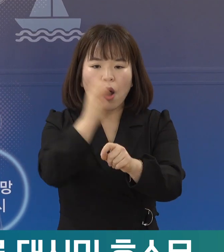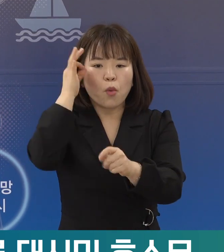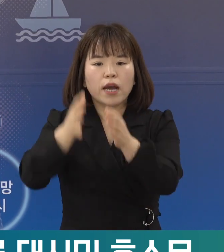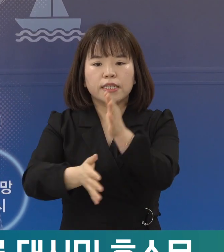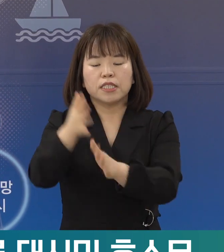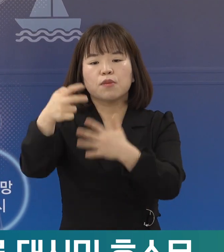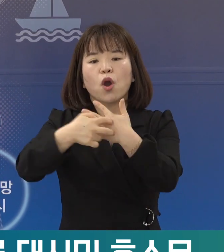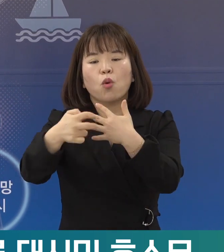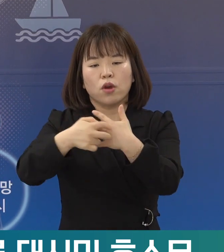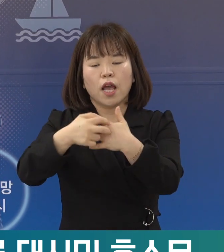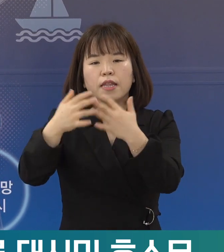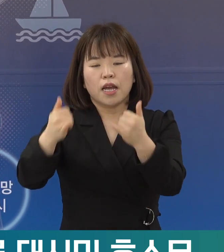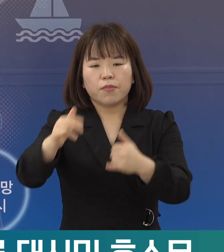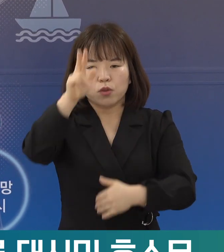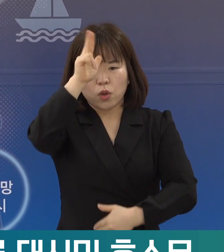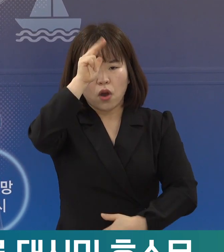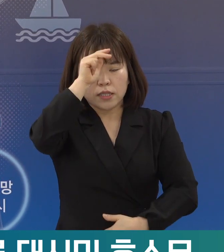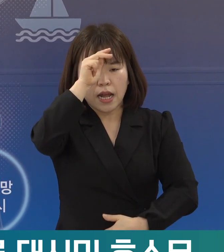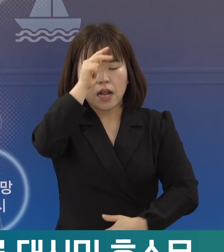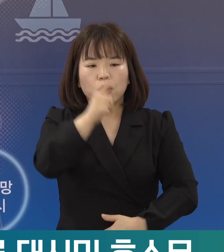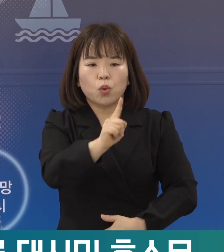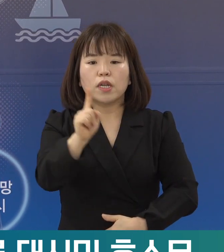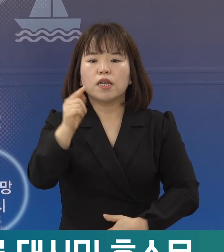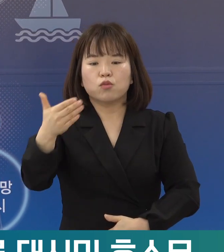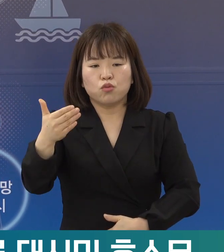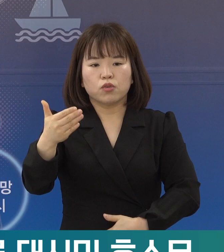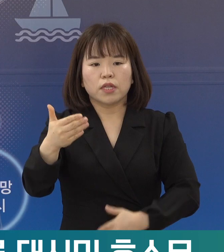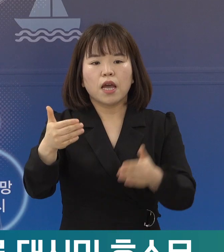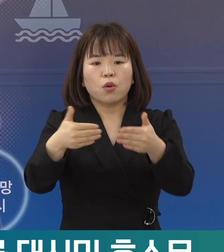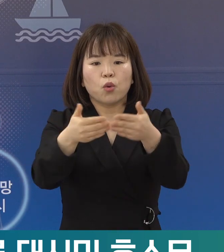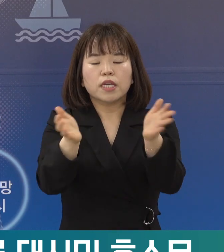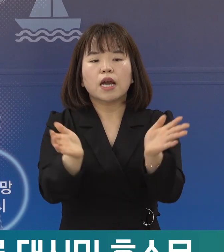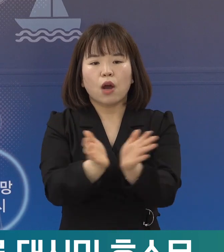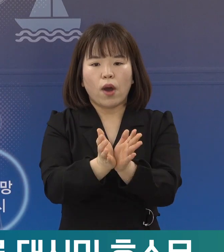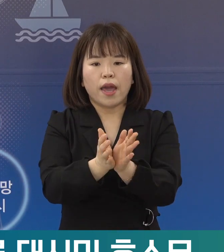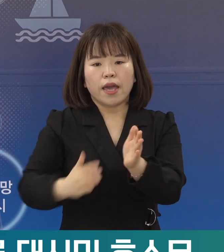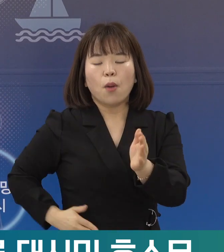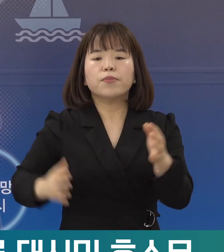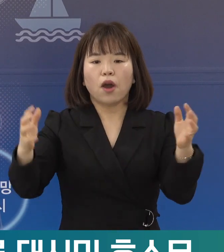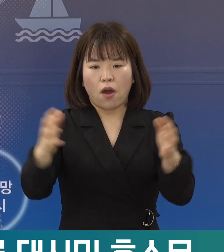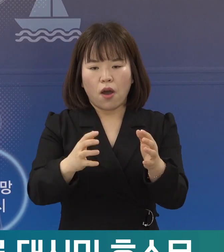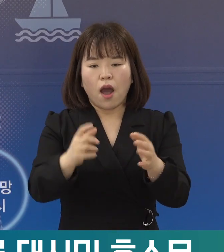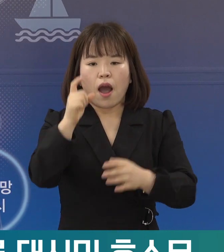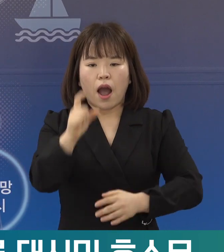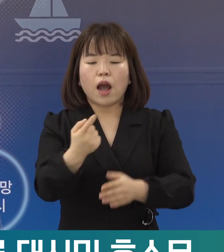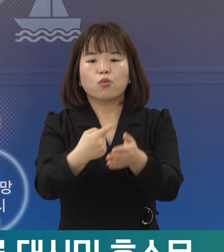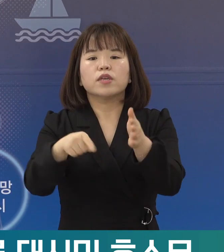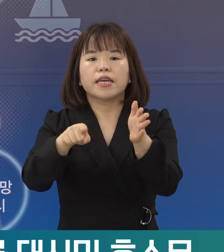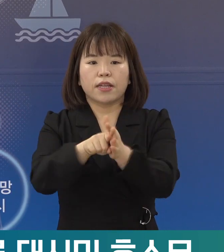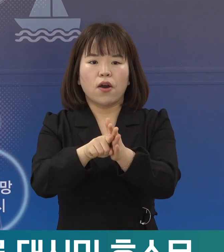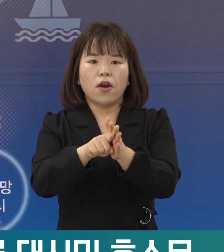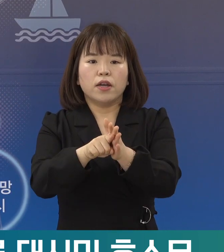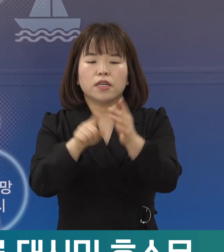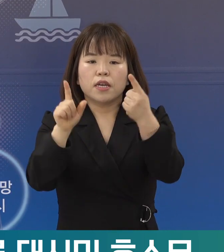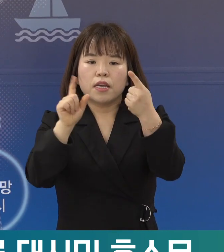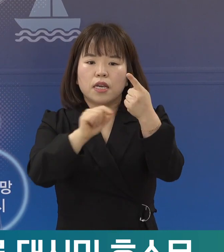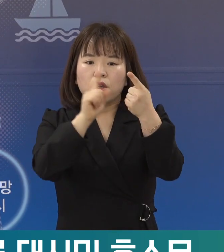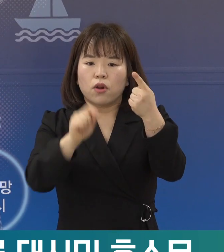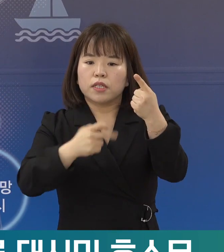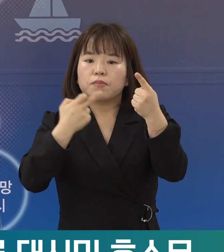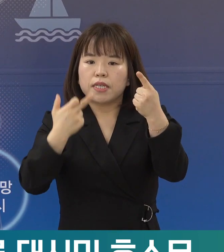의료계, 경찰서, 소방서 등 유관기관과의 협력 강화를 위해 지난 1월